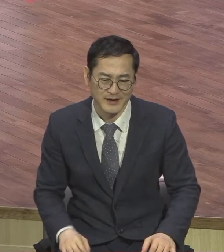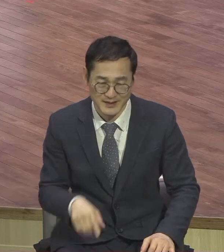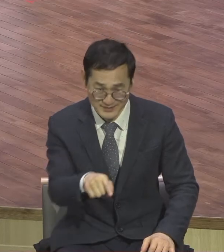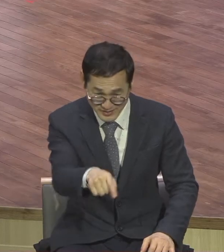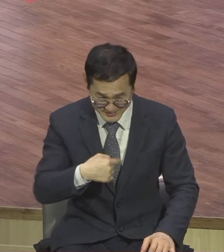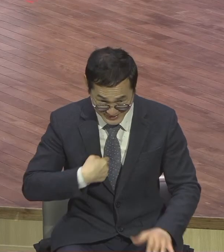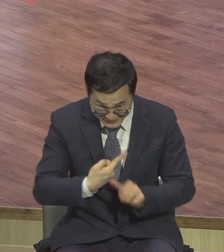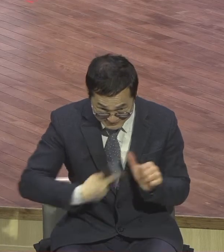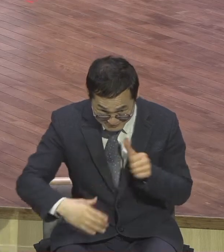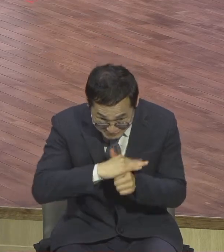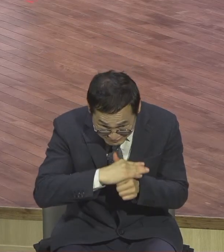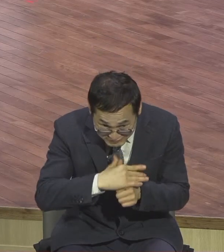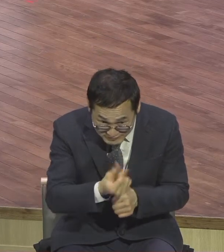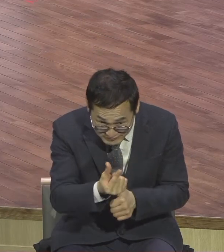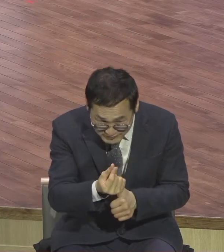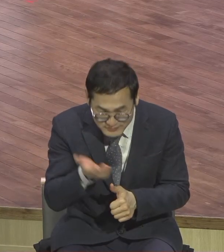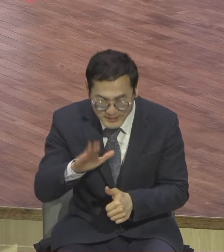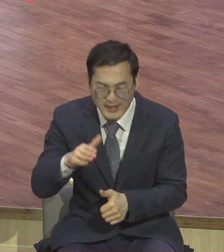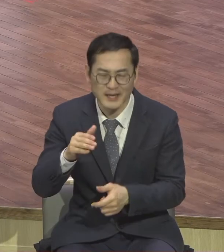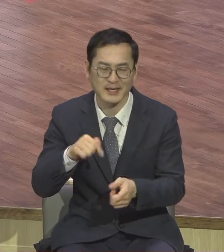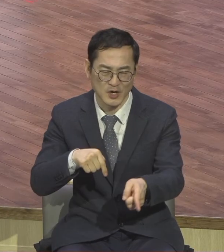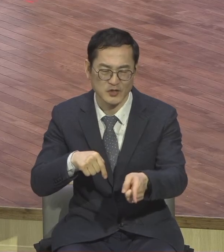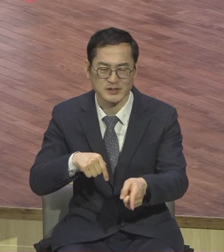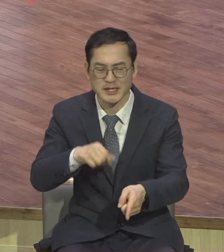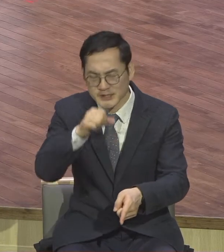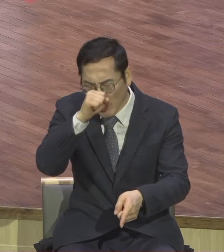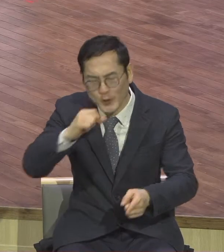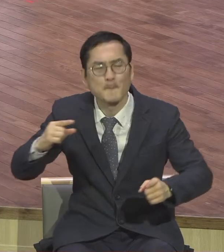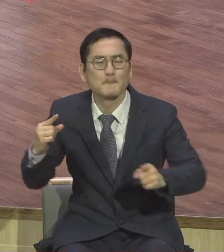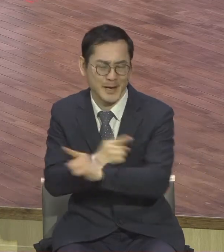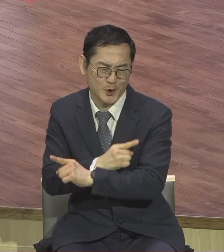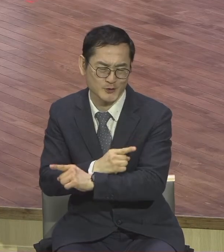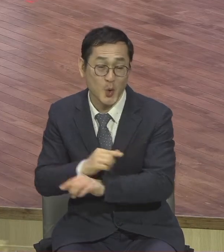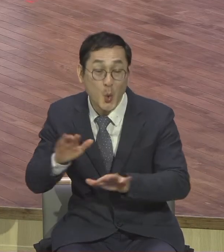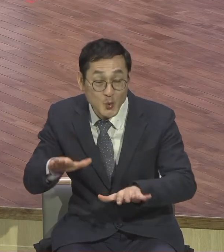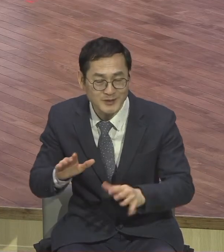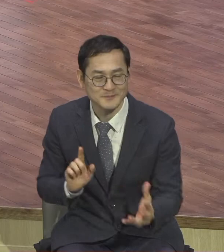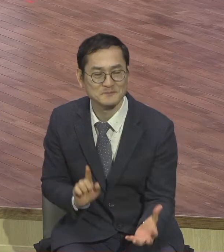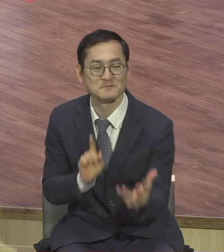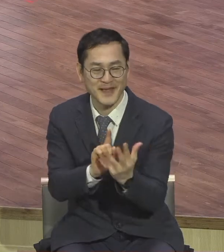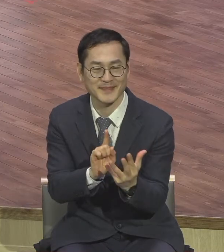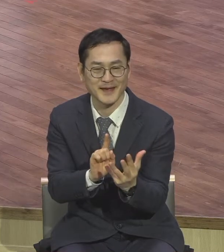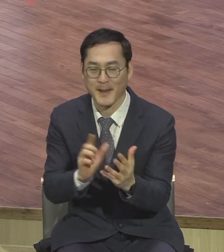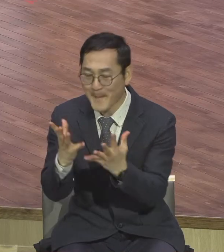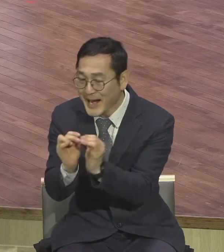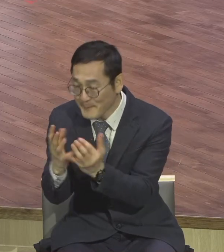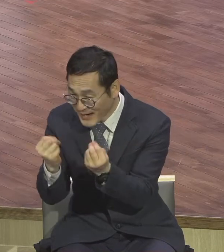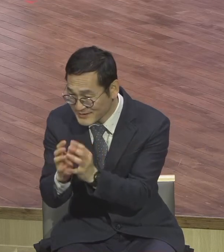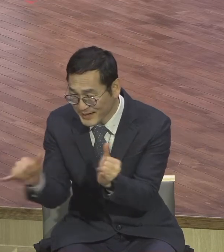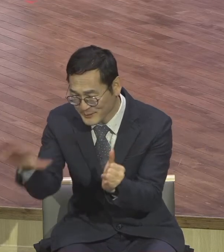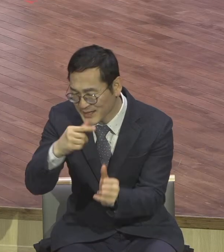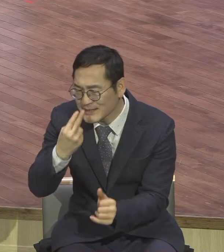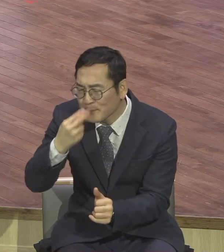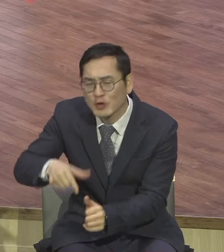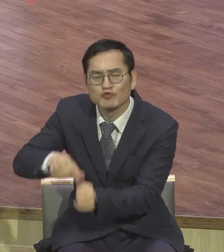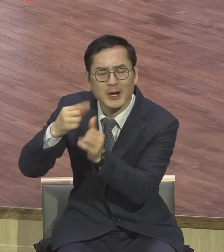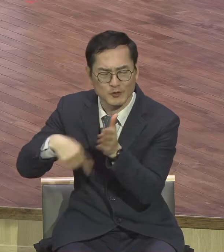하였으나 하나님은 그것을 선으로 바꾸사 오늘과 같이 많은 백성의 생명을 구원하게 하시려 하셨나니